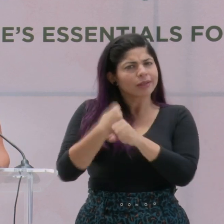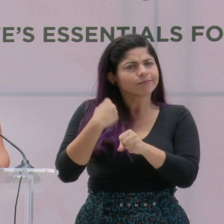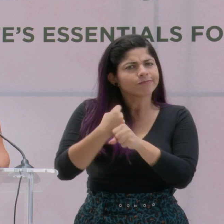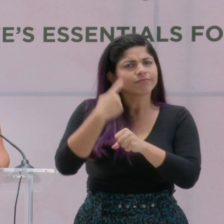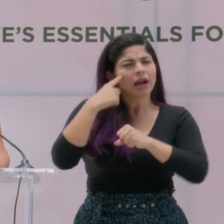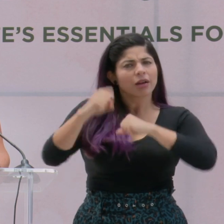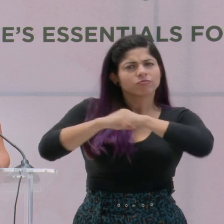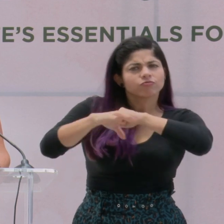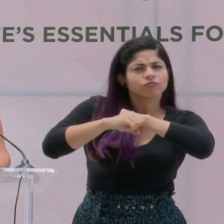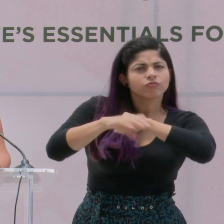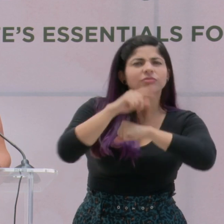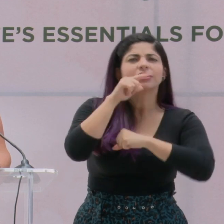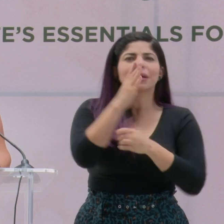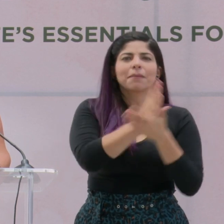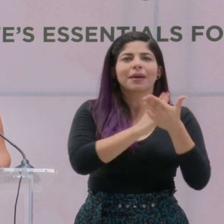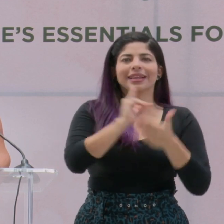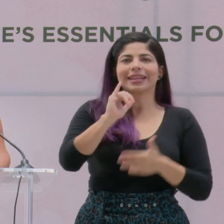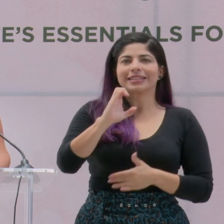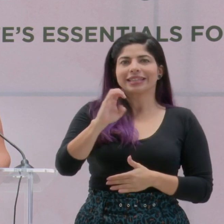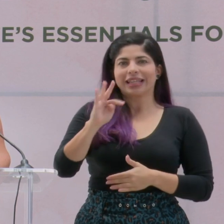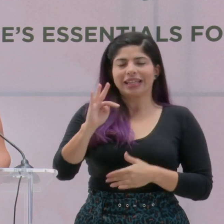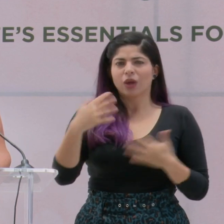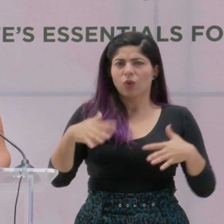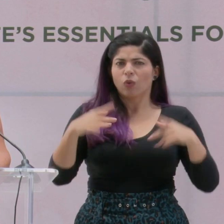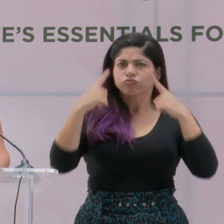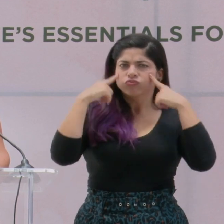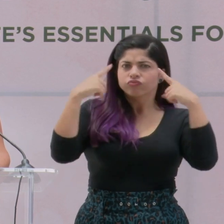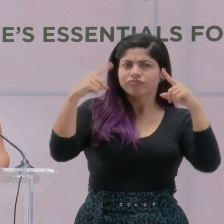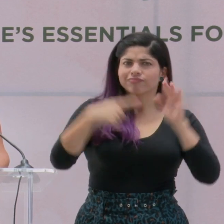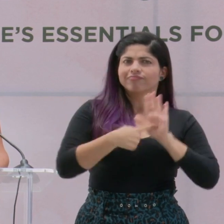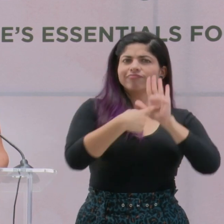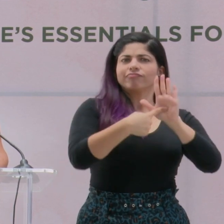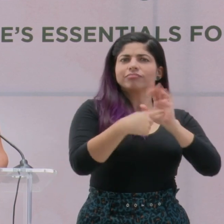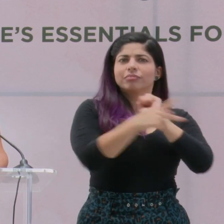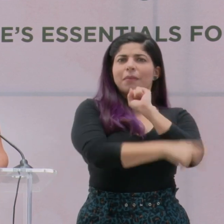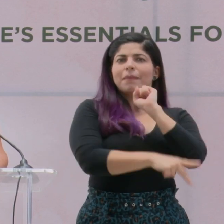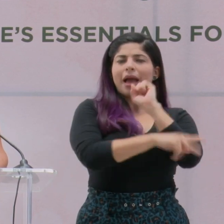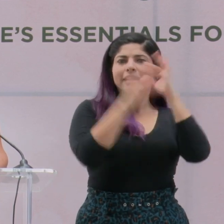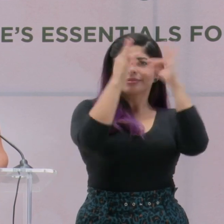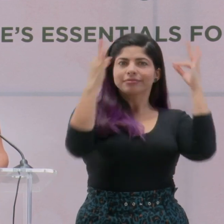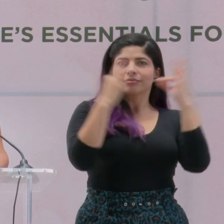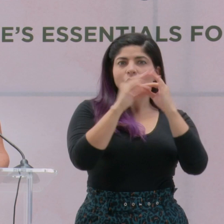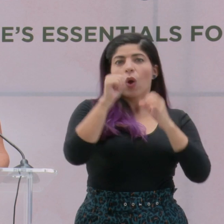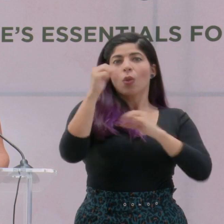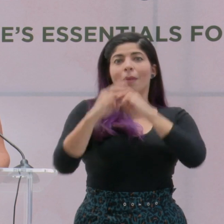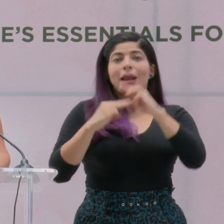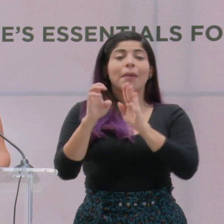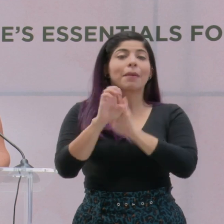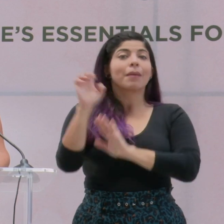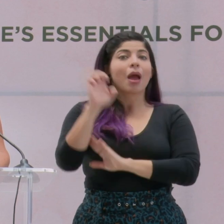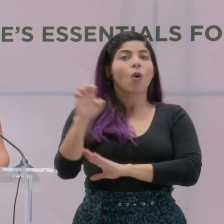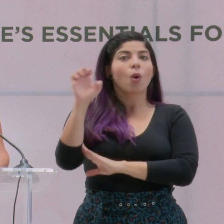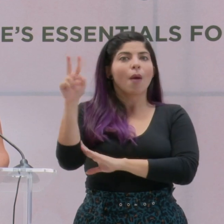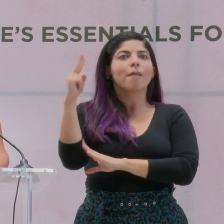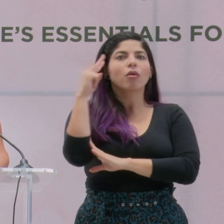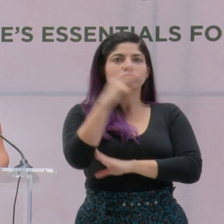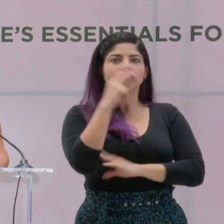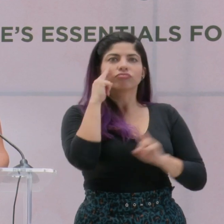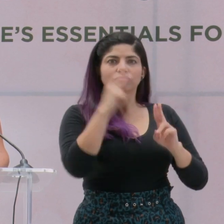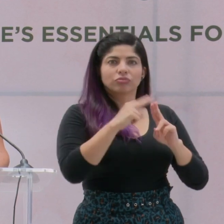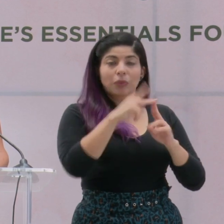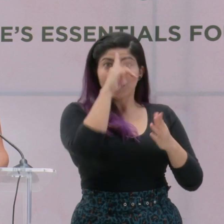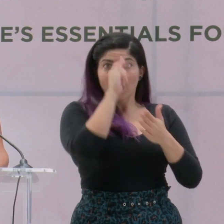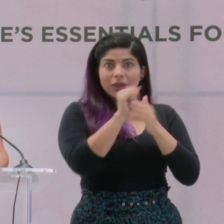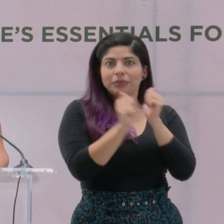de promoción que realiza el ICT, con gran éxito en el posicionamiento del país en otros mercados como Europa. Reflejo de ello es el